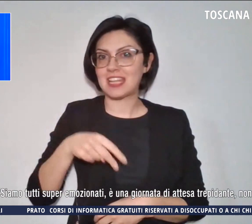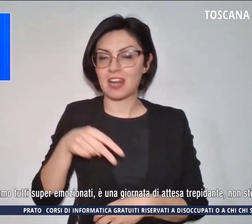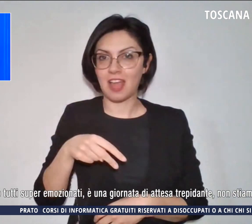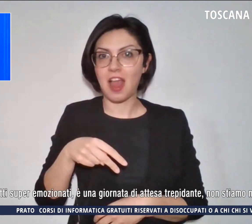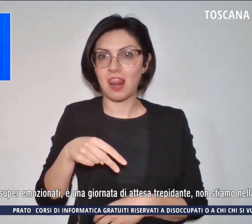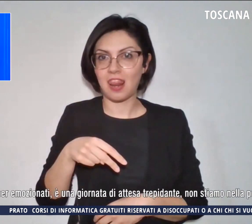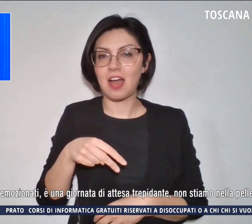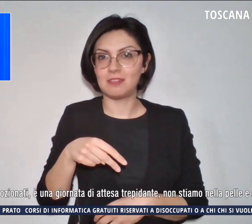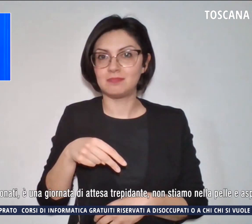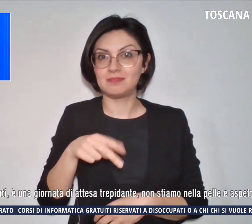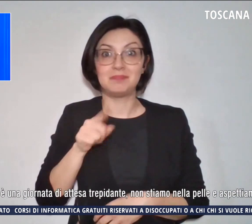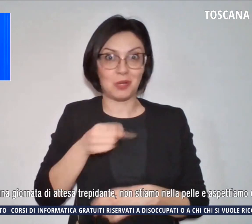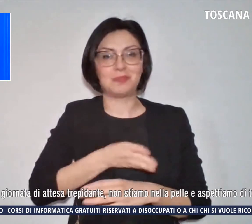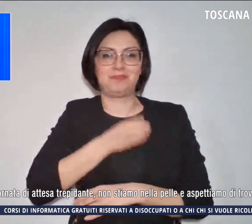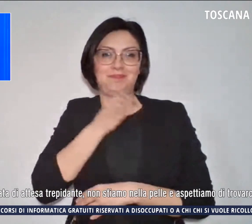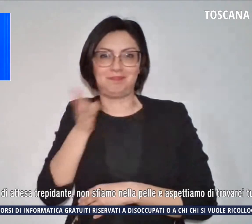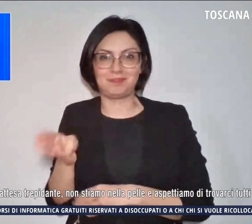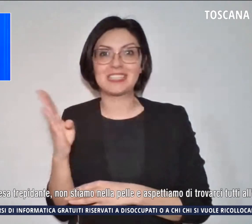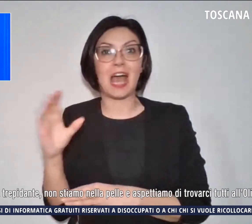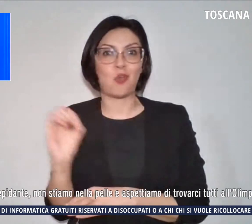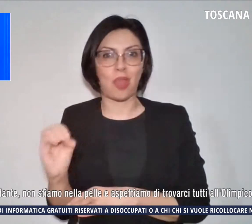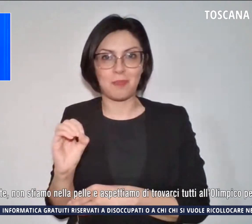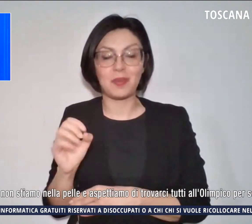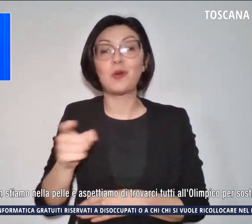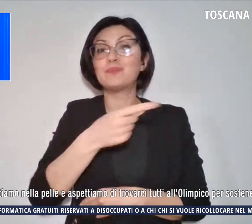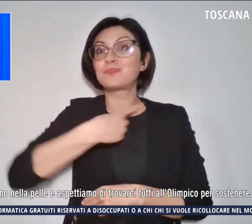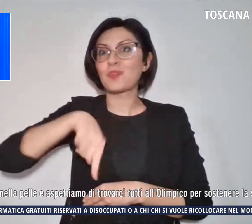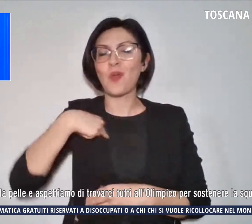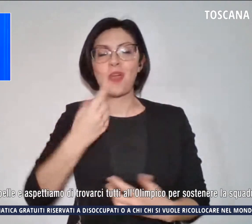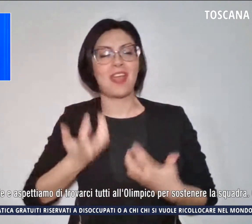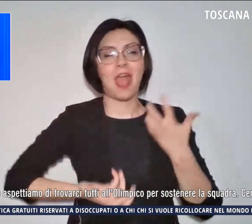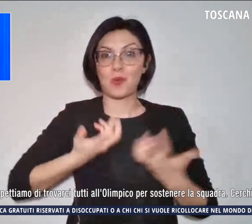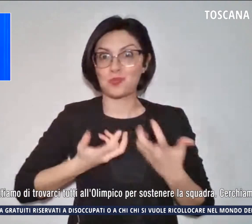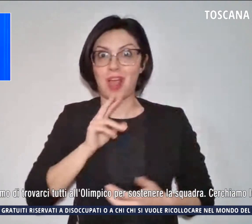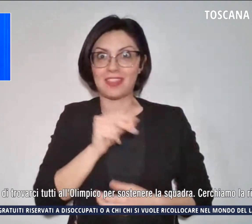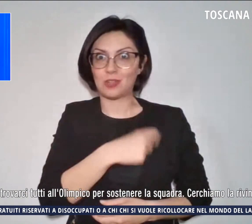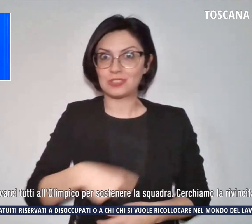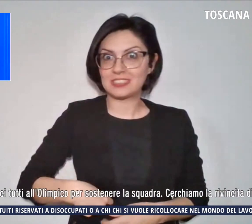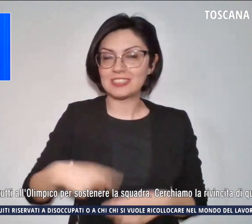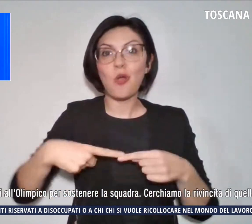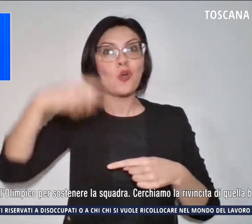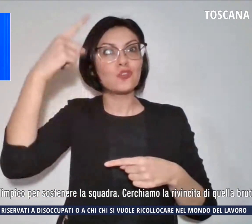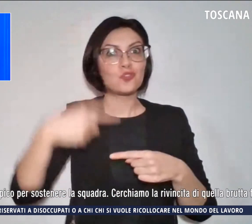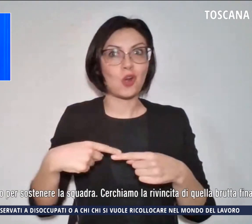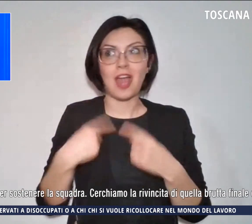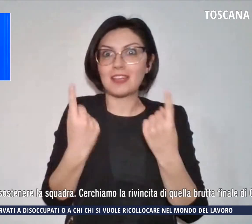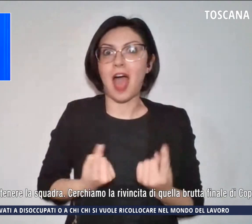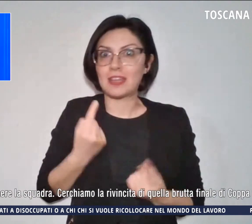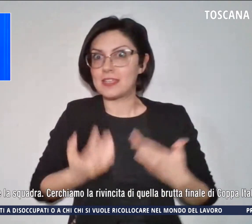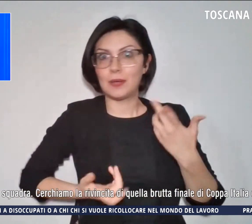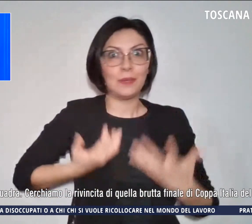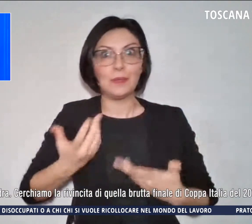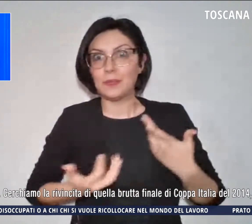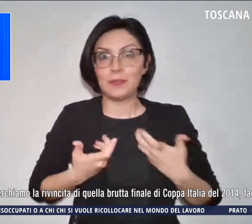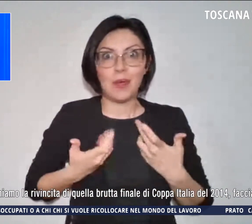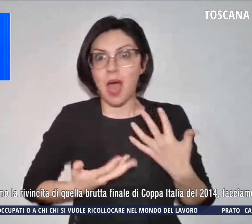sarà a Roma all'Olimpico. Siamo tutti super emozionati, ha detto una giornata di attesa trepidante, non stiamo nella pelle